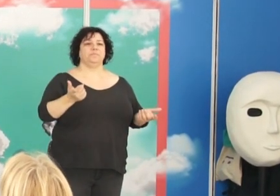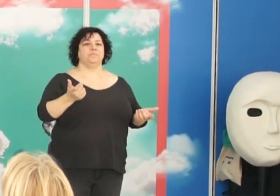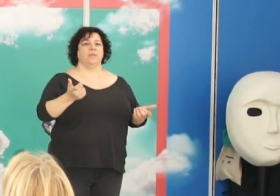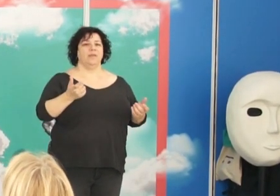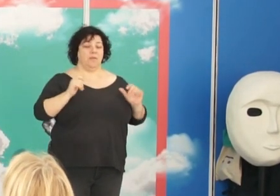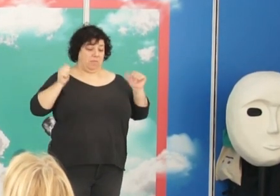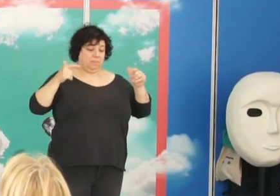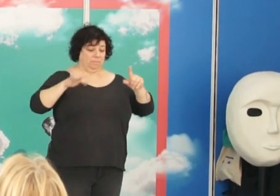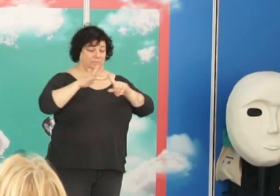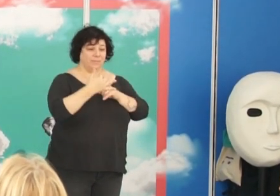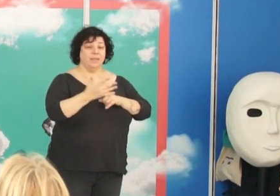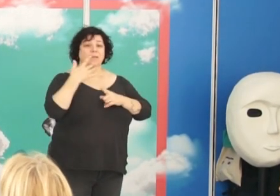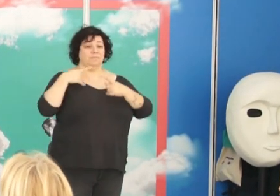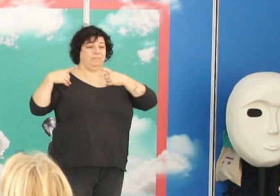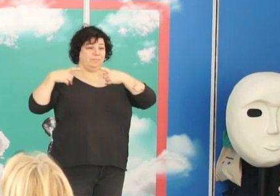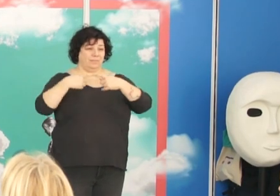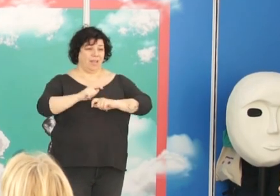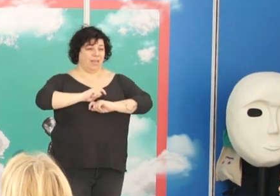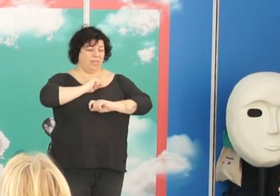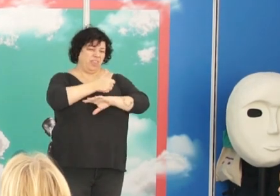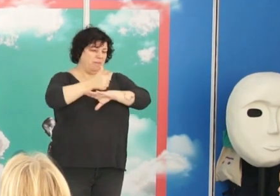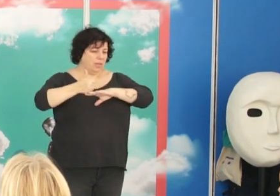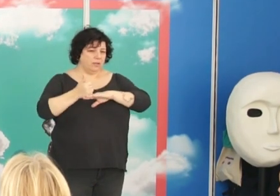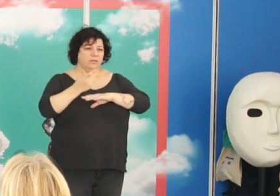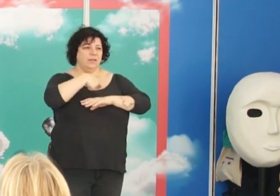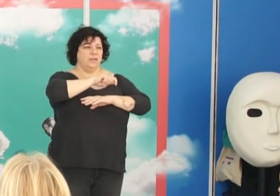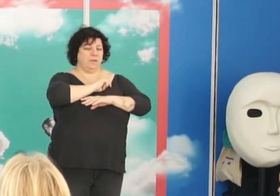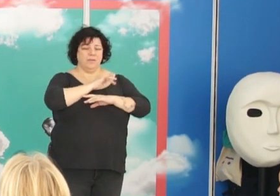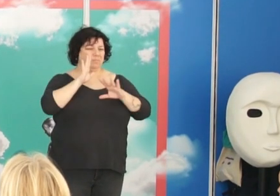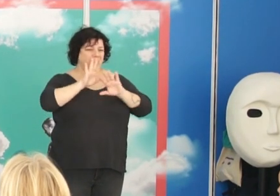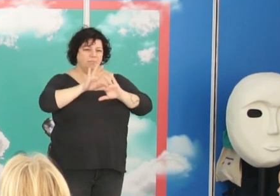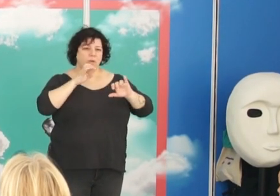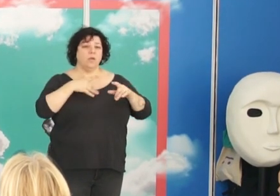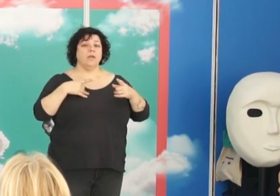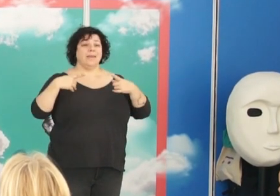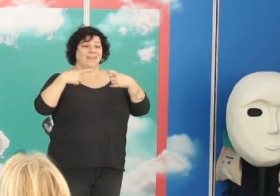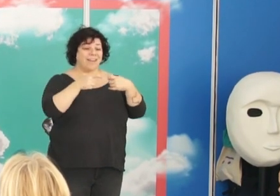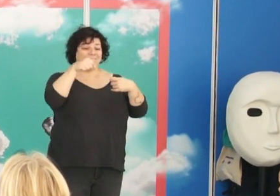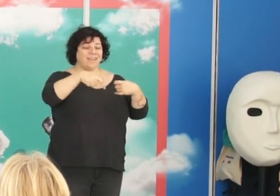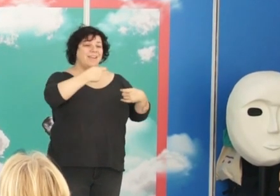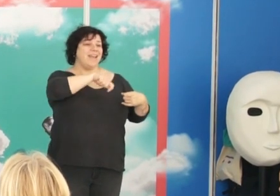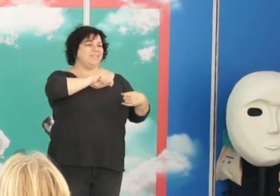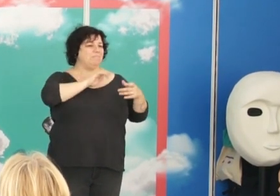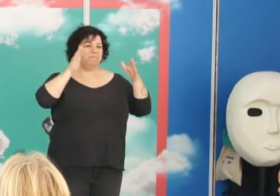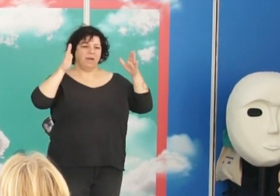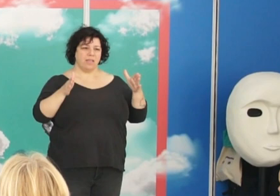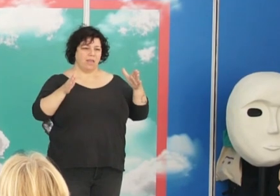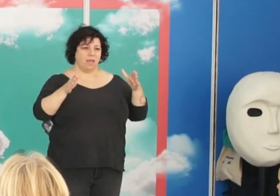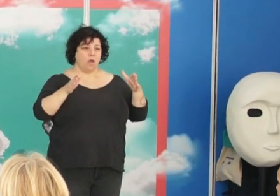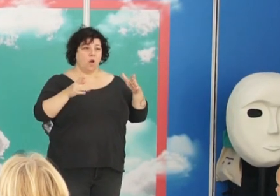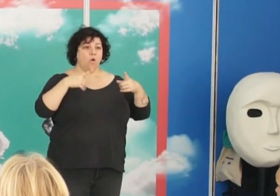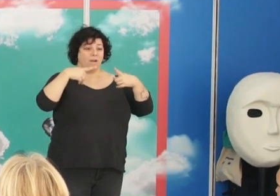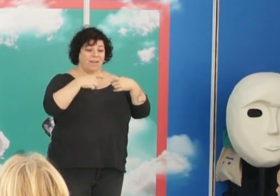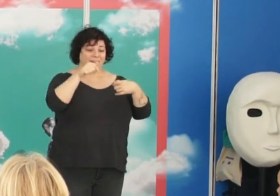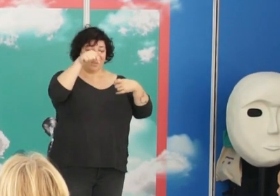contextualizando. La guerra civil española, o mucho mejor, la guerra de España o la guerra en